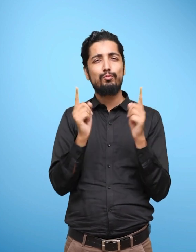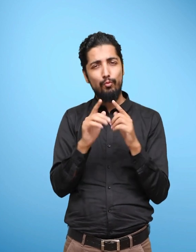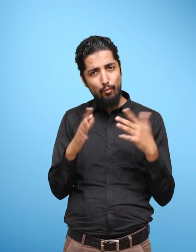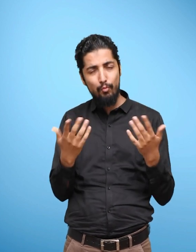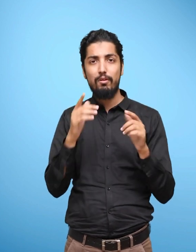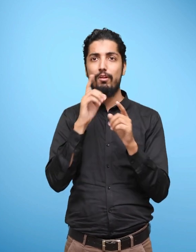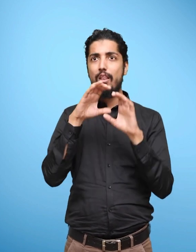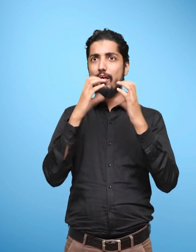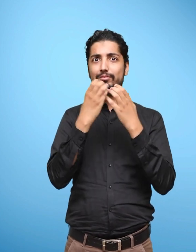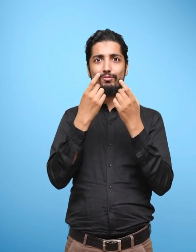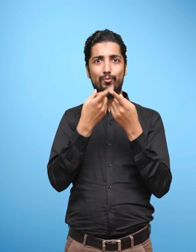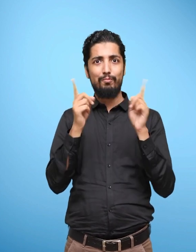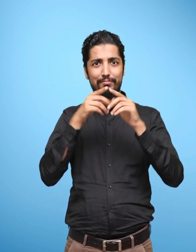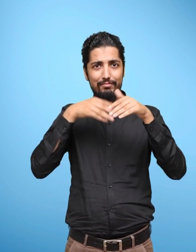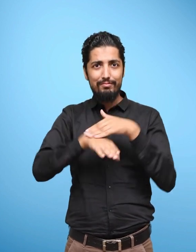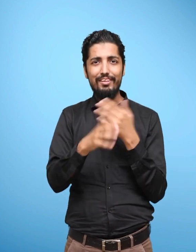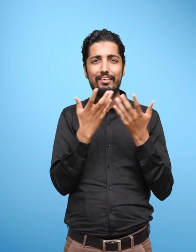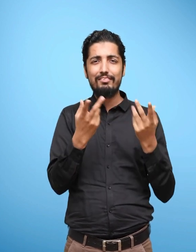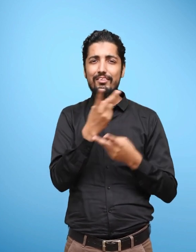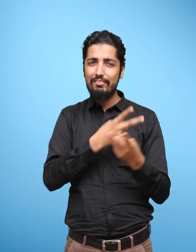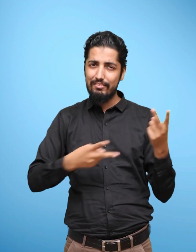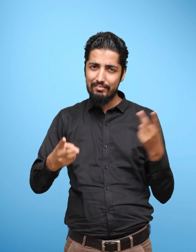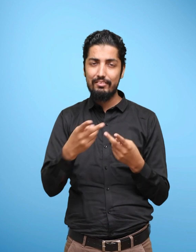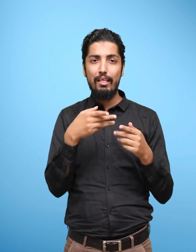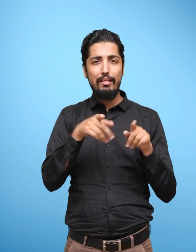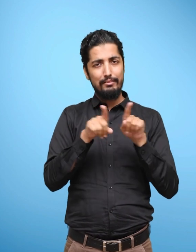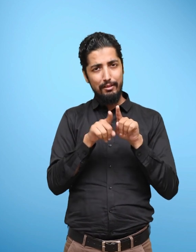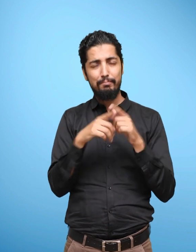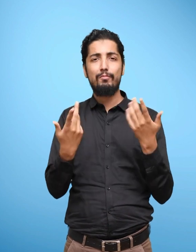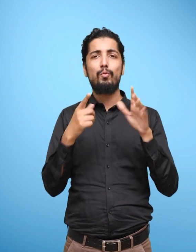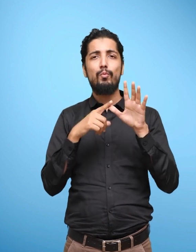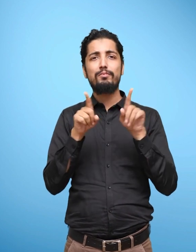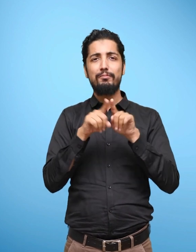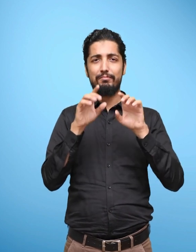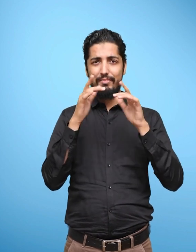textbook Is only One tool Learning Needs Many Resources